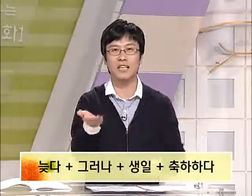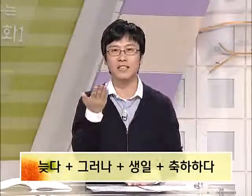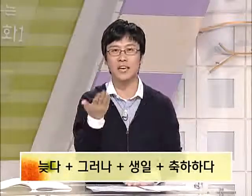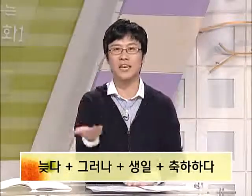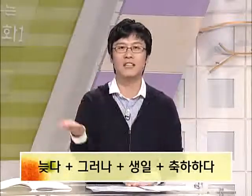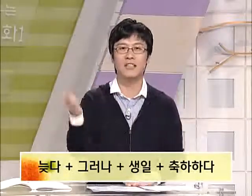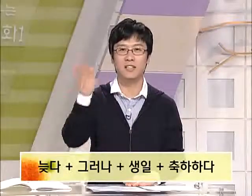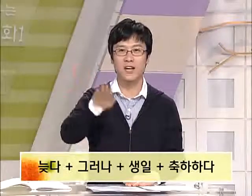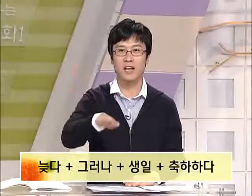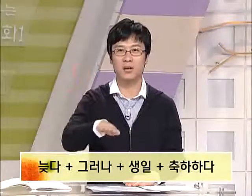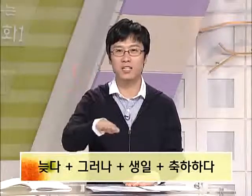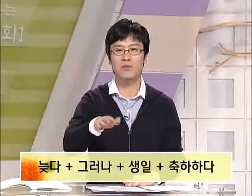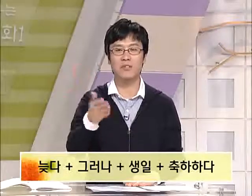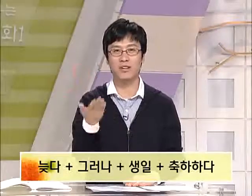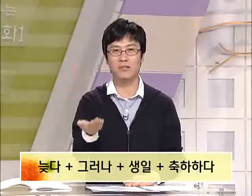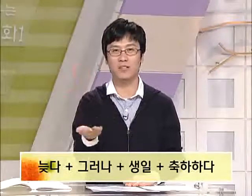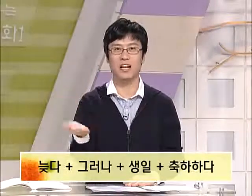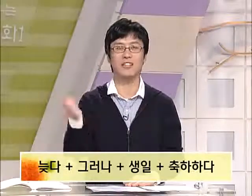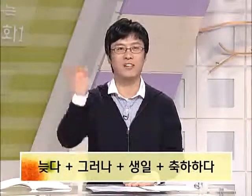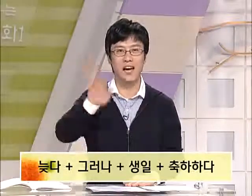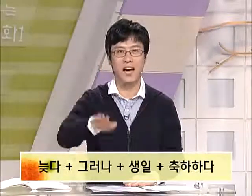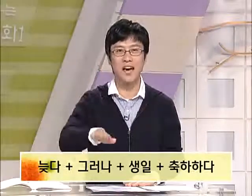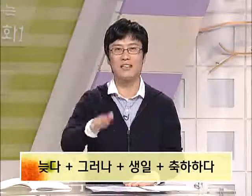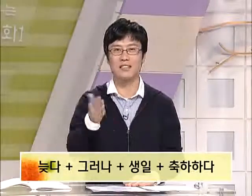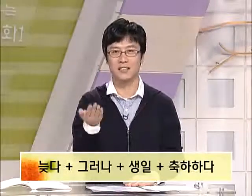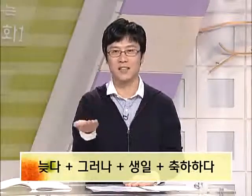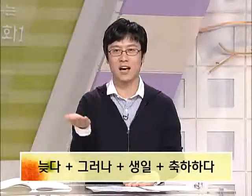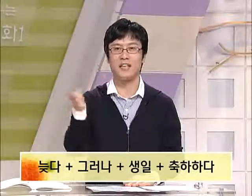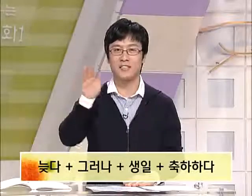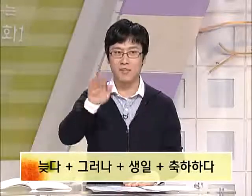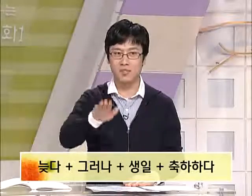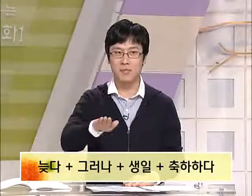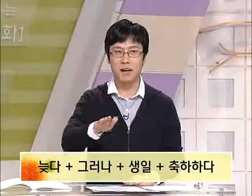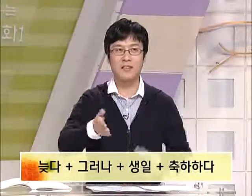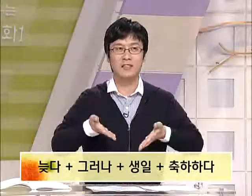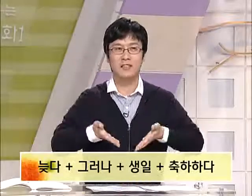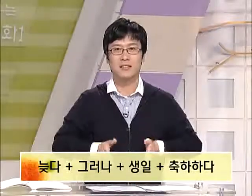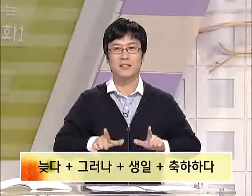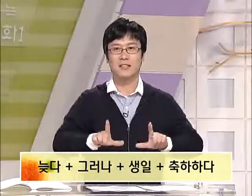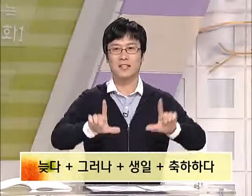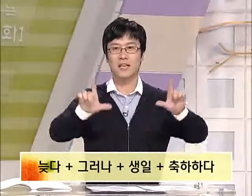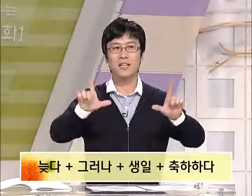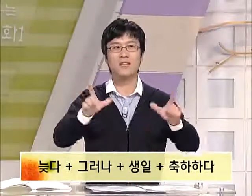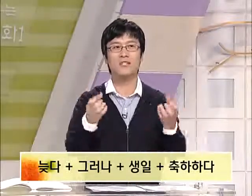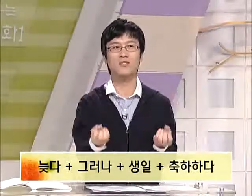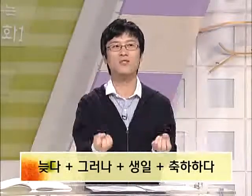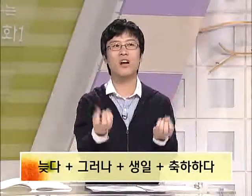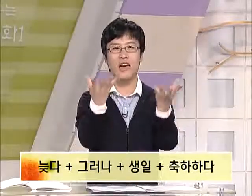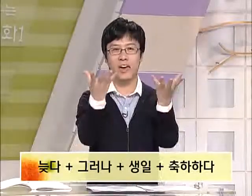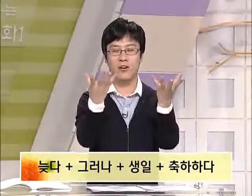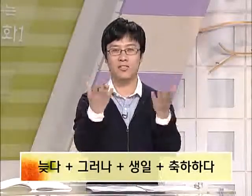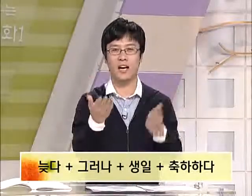할 때 그러나라고 하시면 되겠습니다. 그러나 그러나 그러나 늦었지만 생일 축하해요. 자